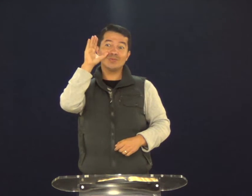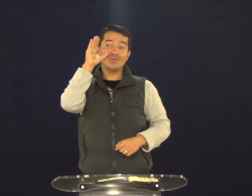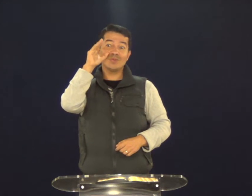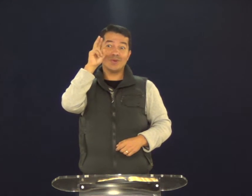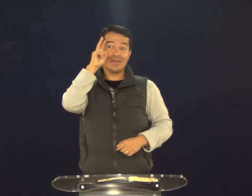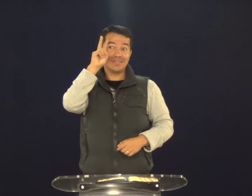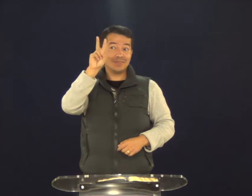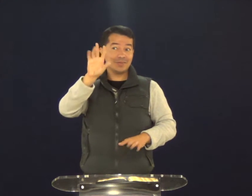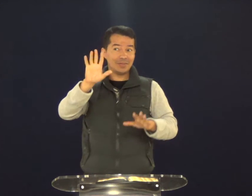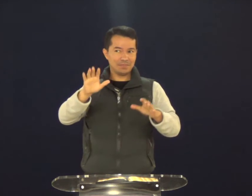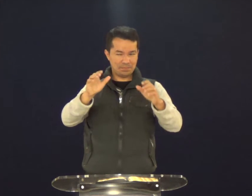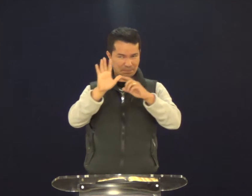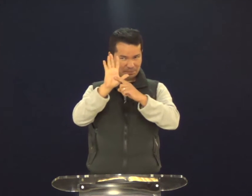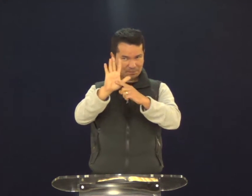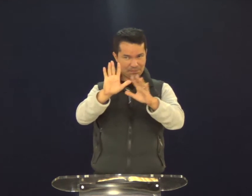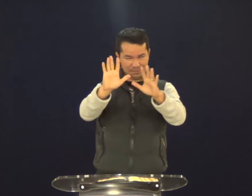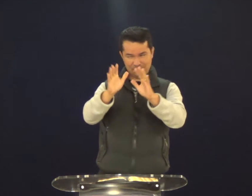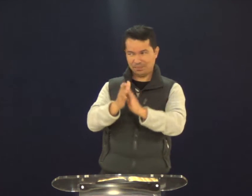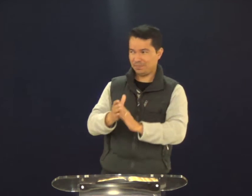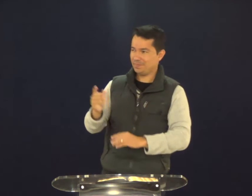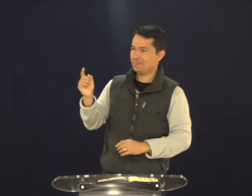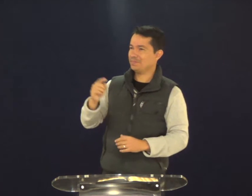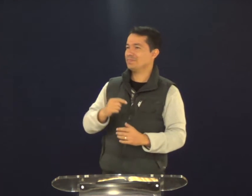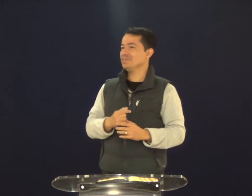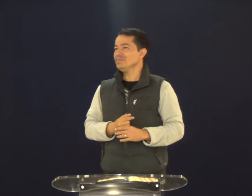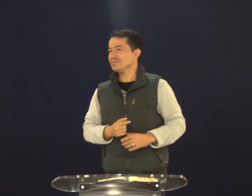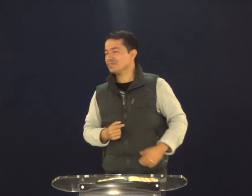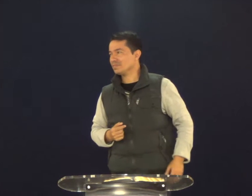Por exemplo, vamos ver algumas curiosidades. Pode passar.